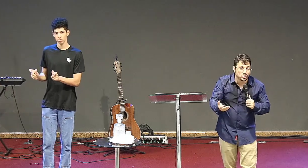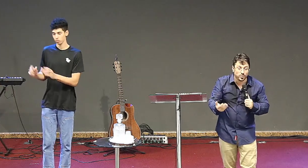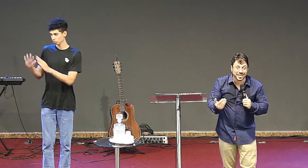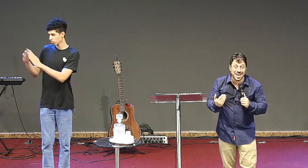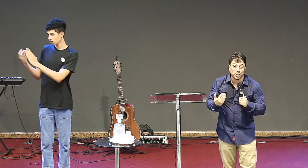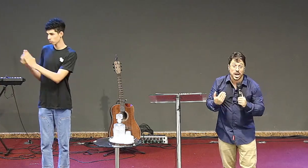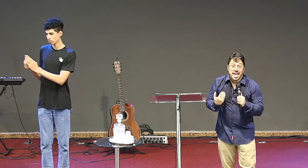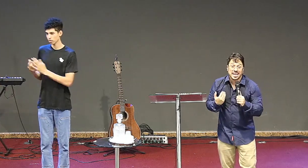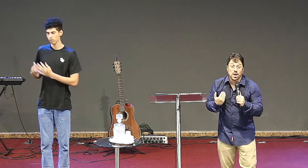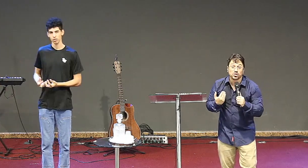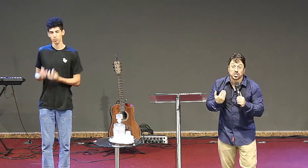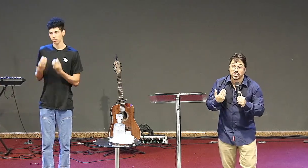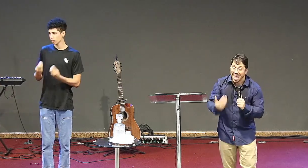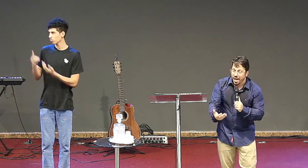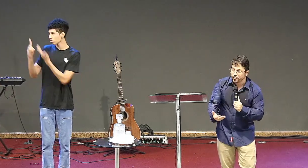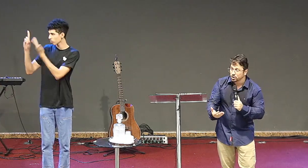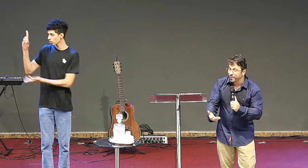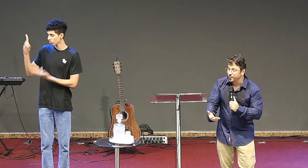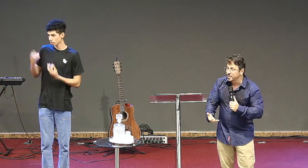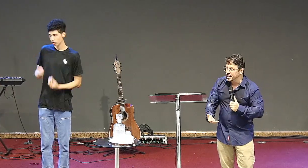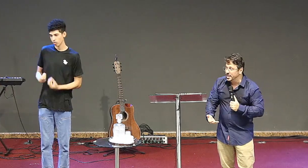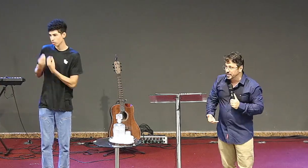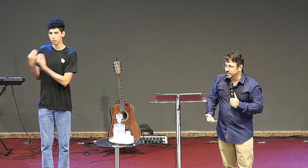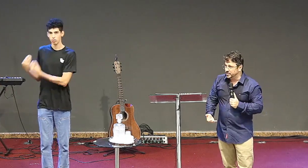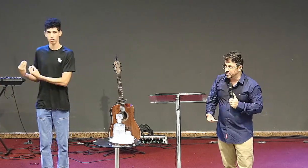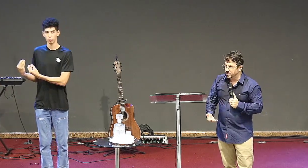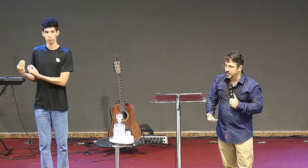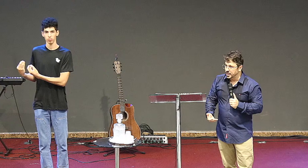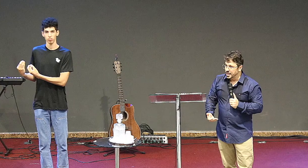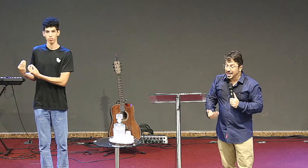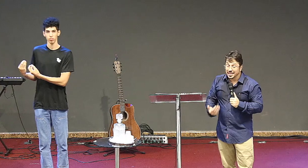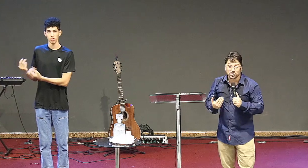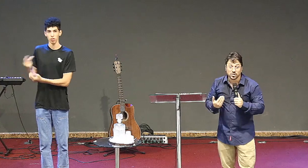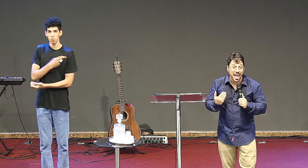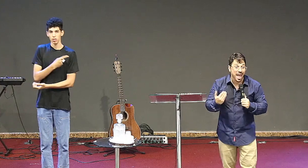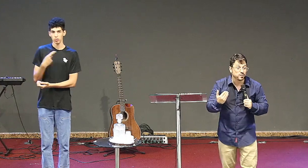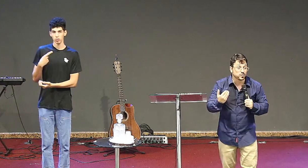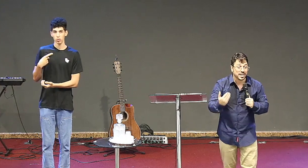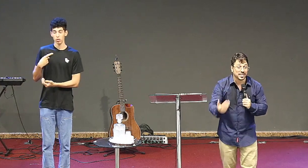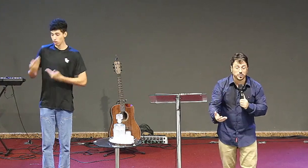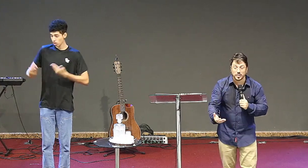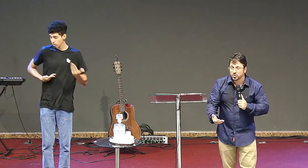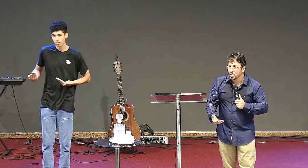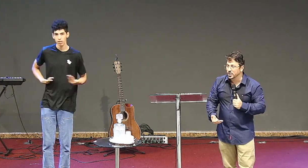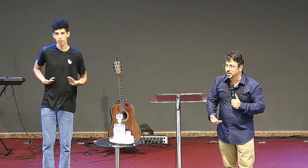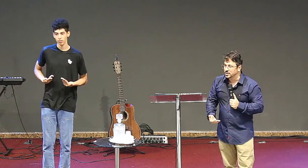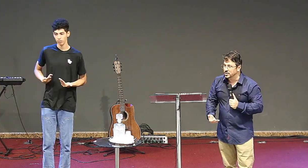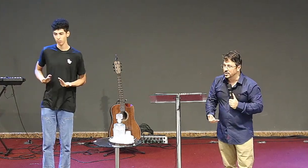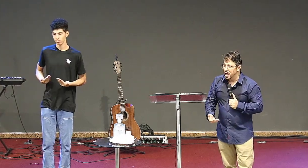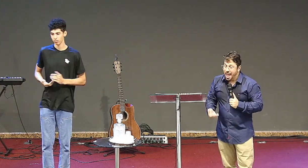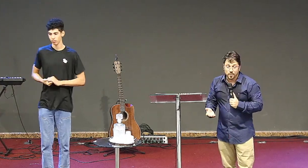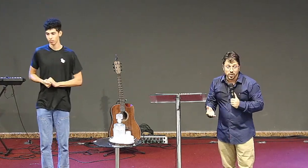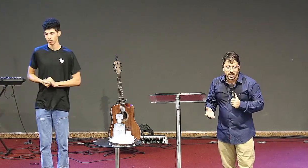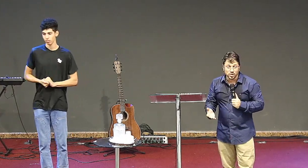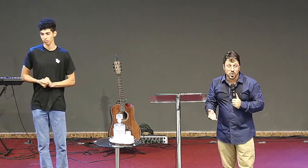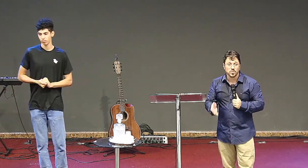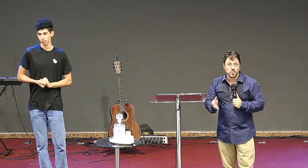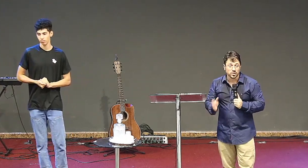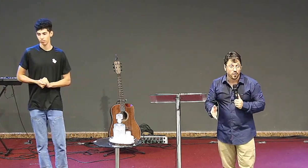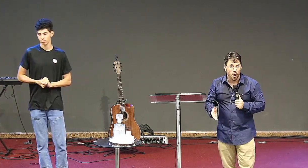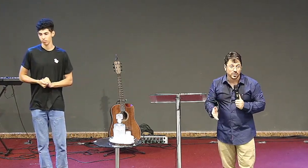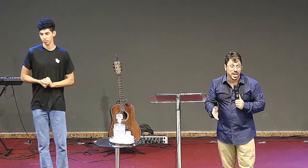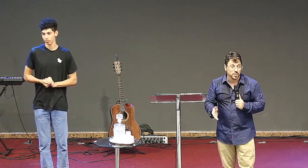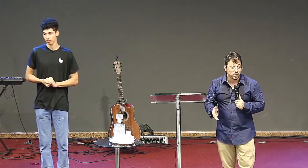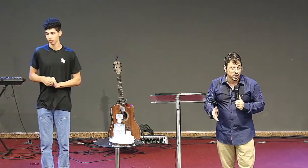dono de uma igreja ele é um servo de uma família ele é um servo daquelas pessoas é por isso meus